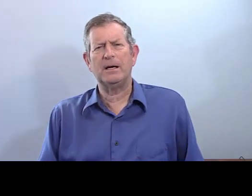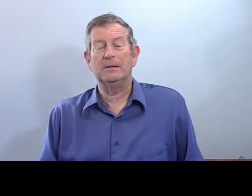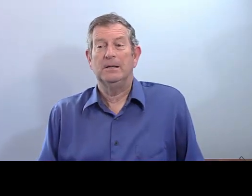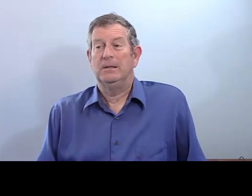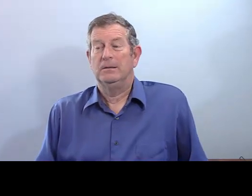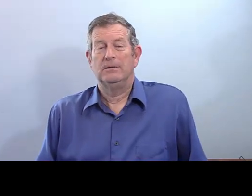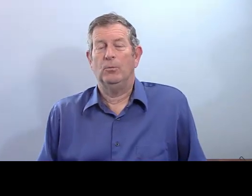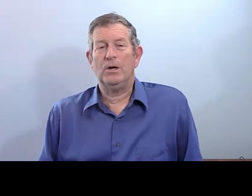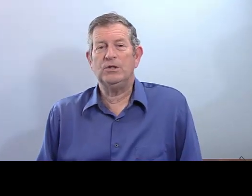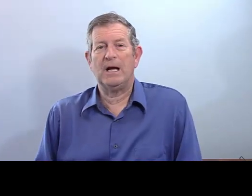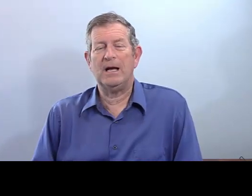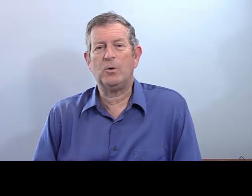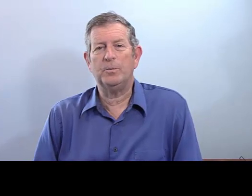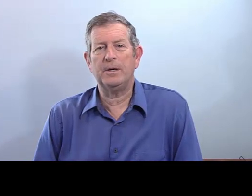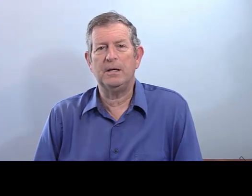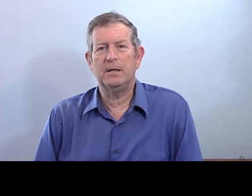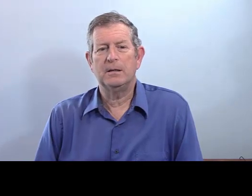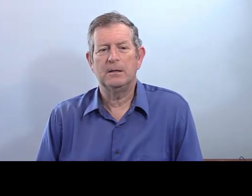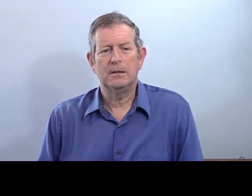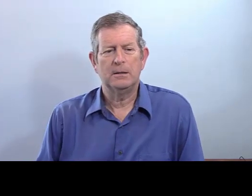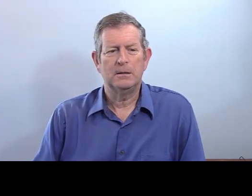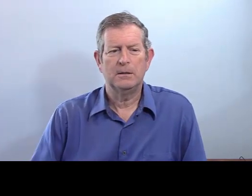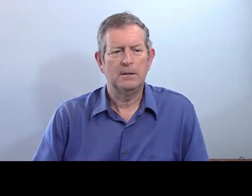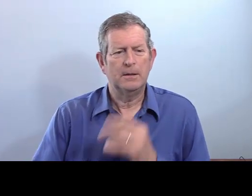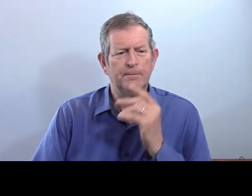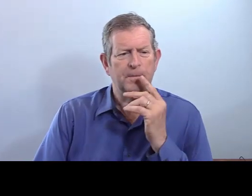le savoir ? Moi, je n'ai rien compris.